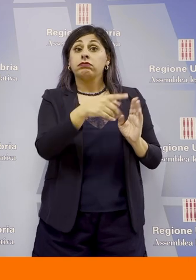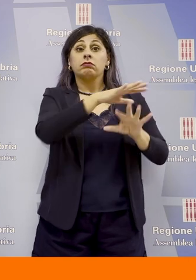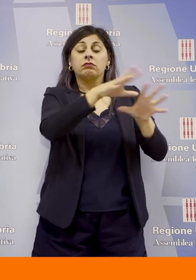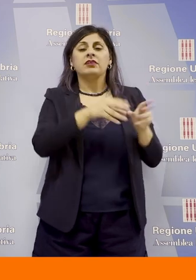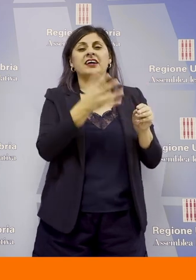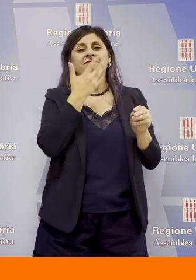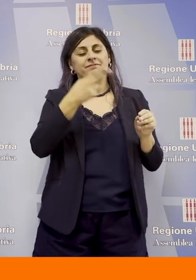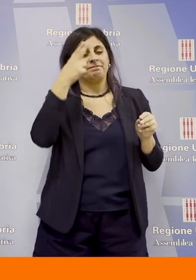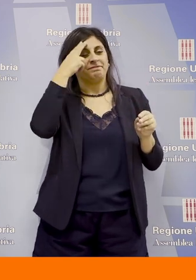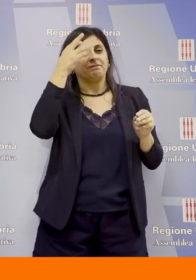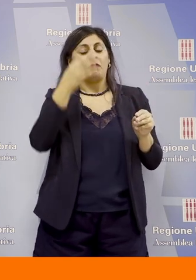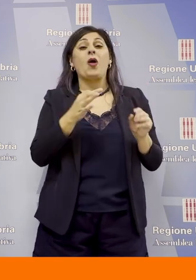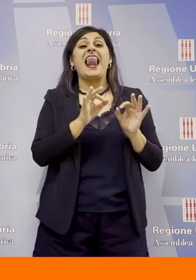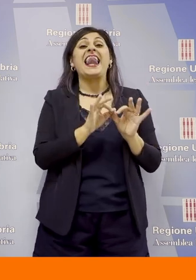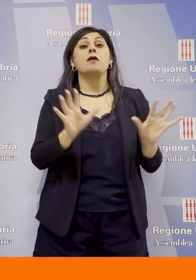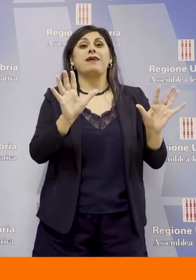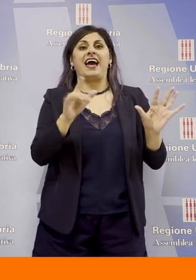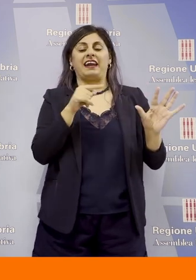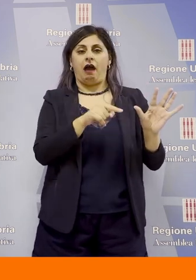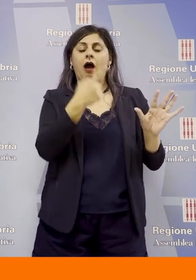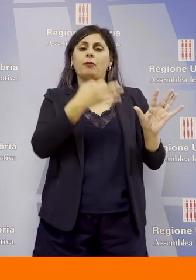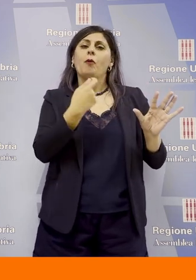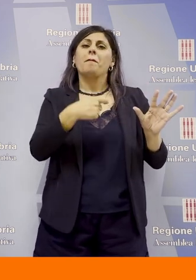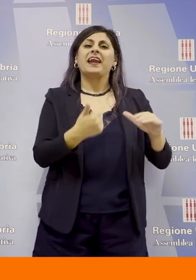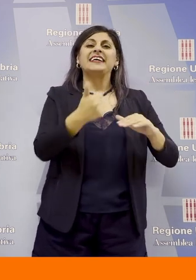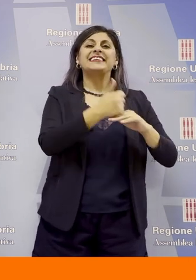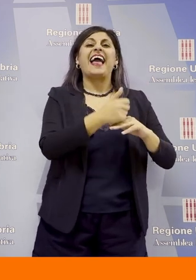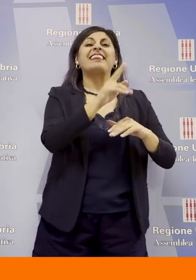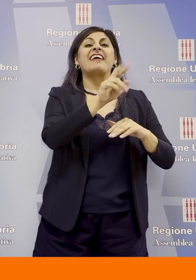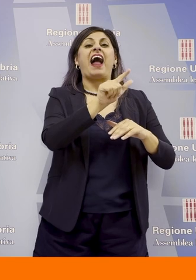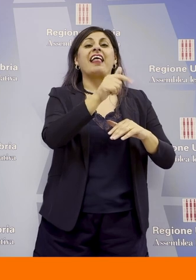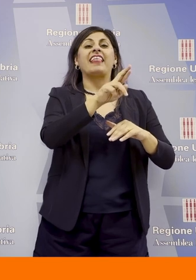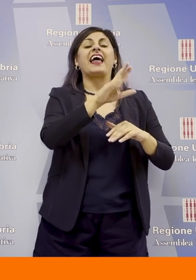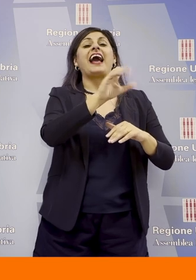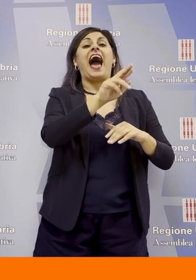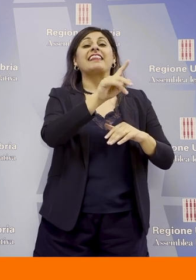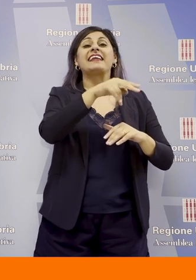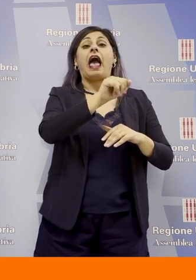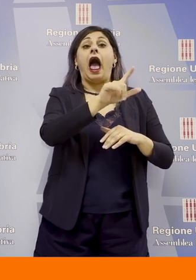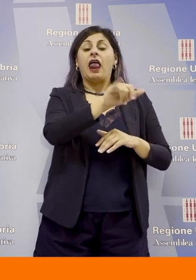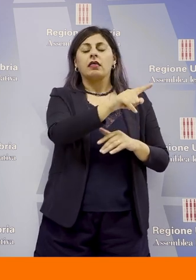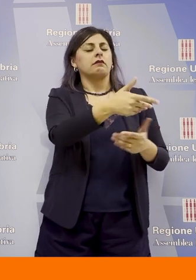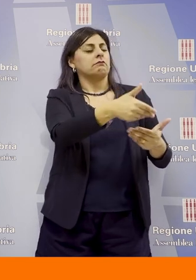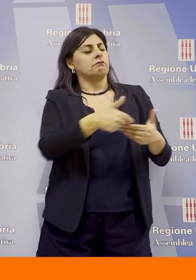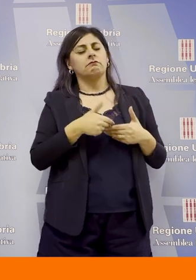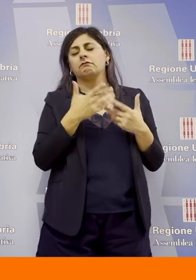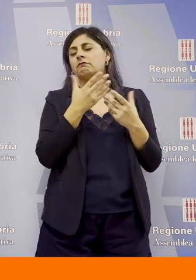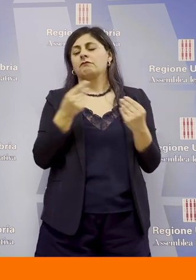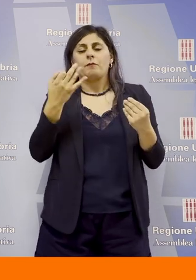annoverare il Libera, che con il suo presidente Walter Cardinali ci ha dato una grossissima mano per ridigere questo